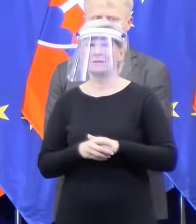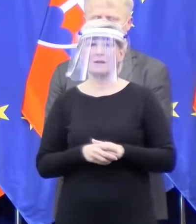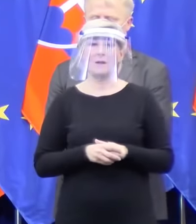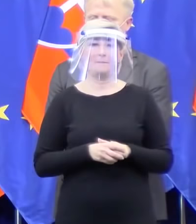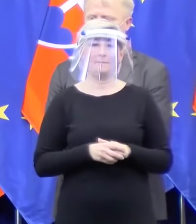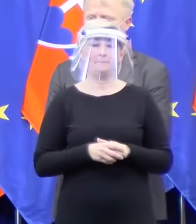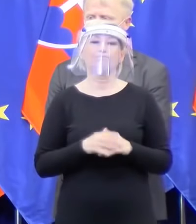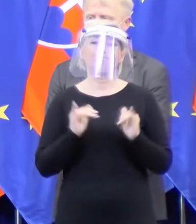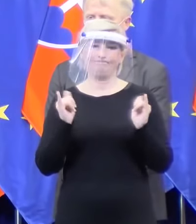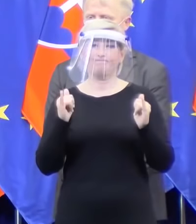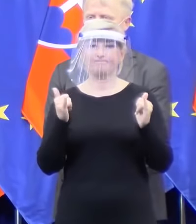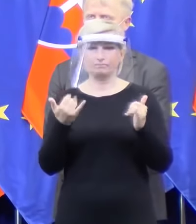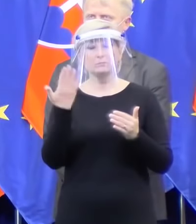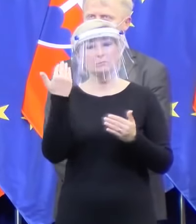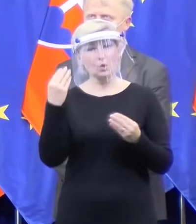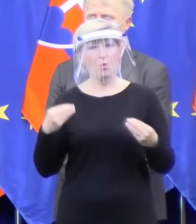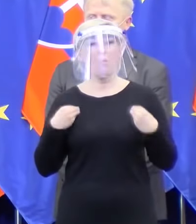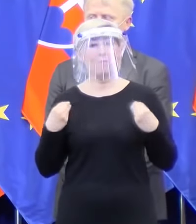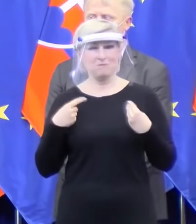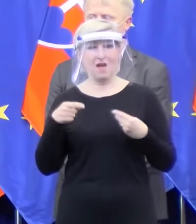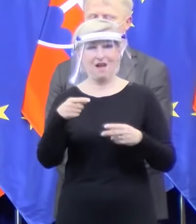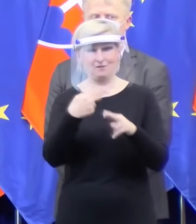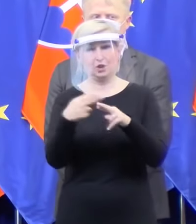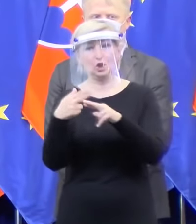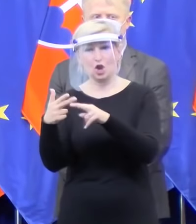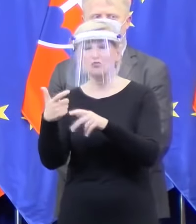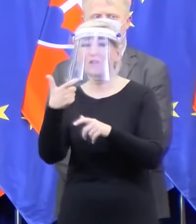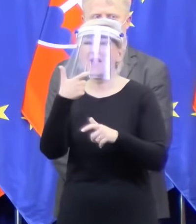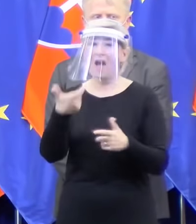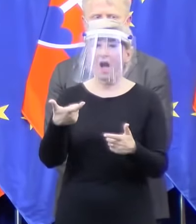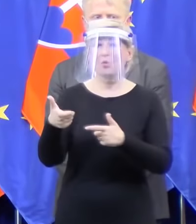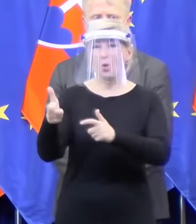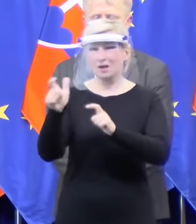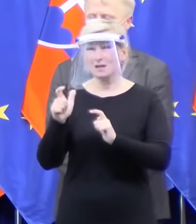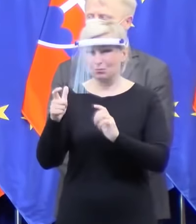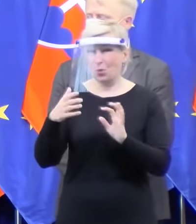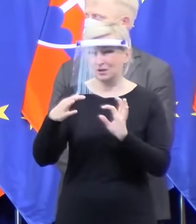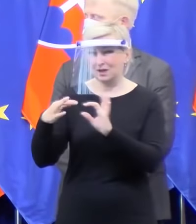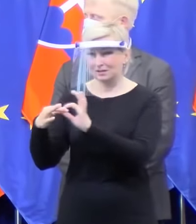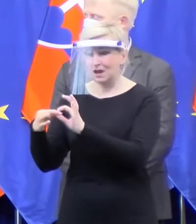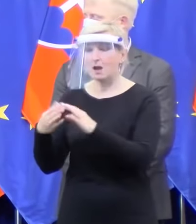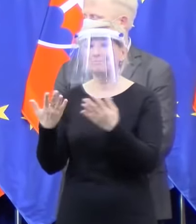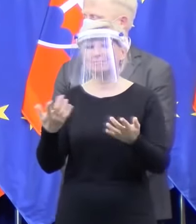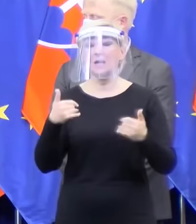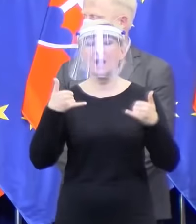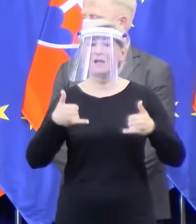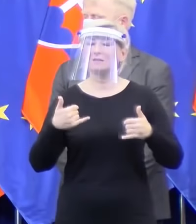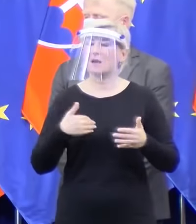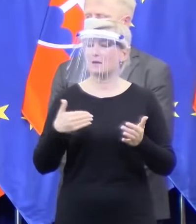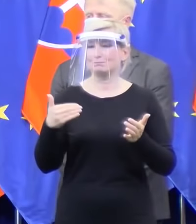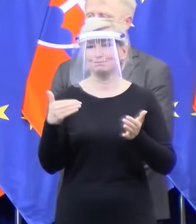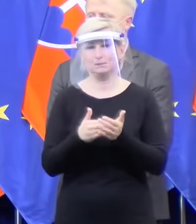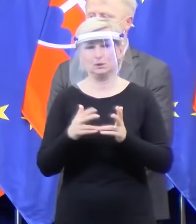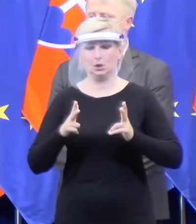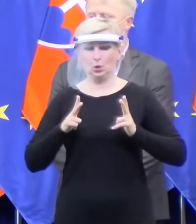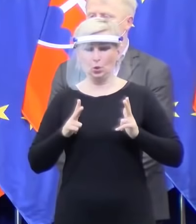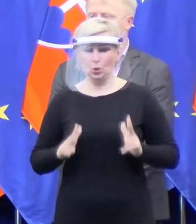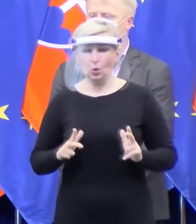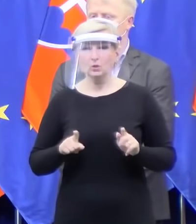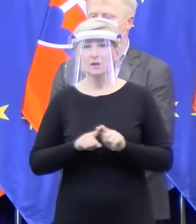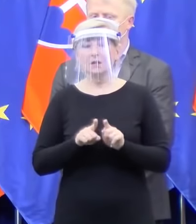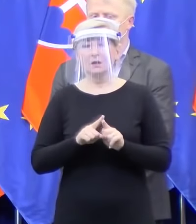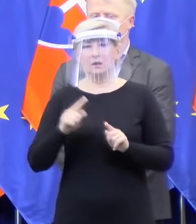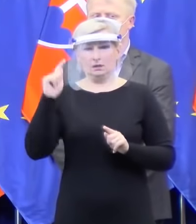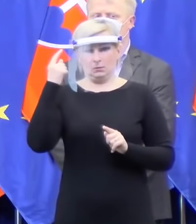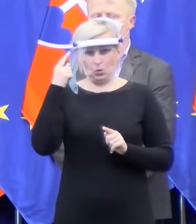povedal, pred minútkou opakujem znova. Potrebujeme trochu nadýchnúť kľud a prijať zodpovedné rozhodnutia. Takisto,